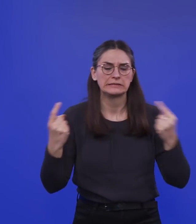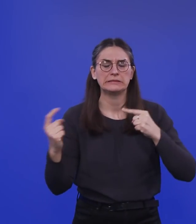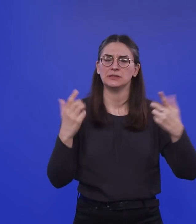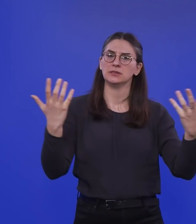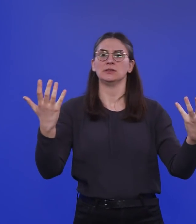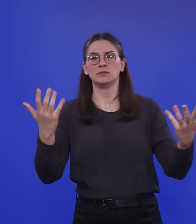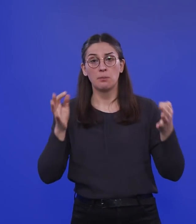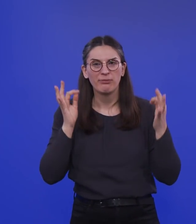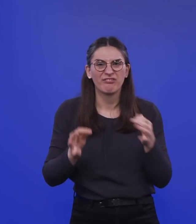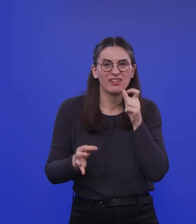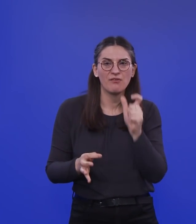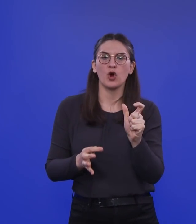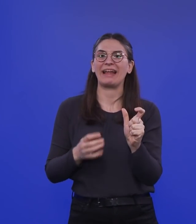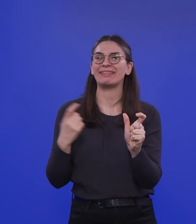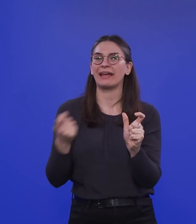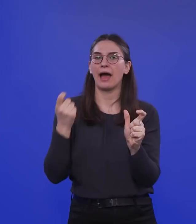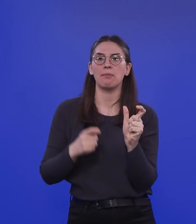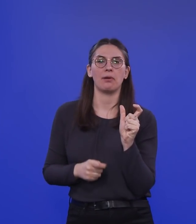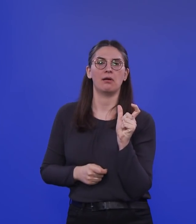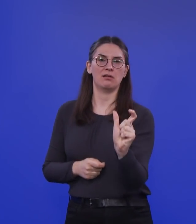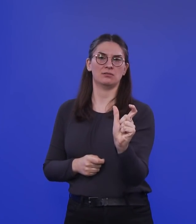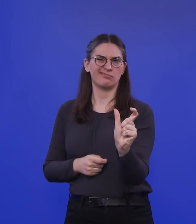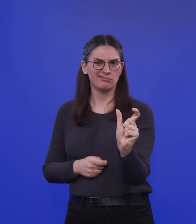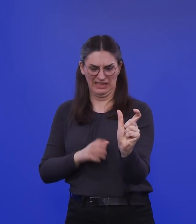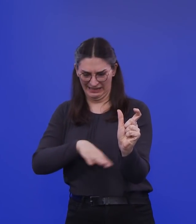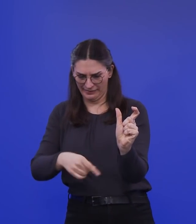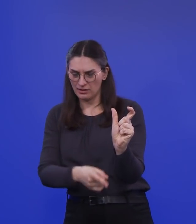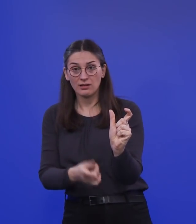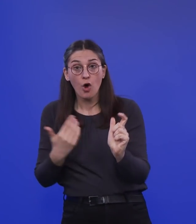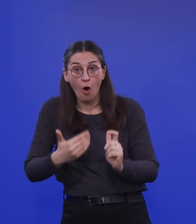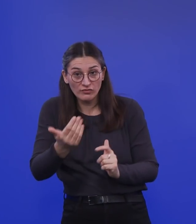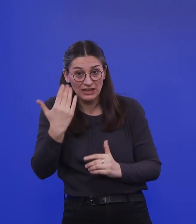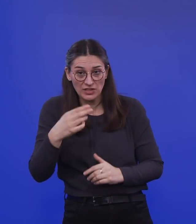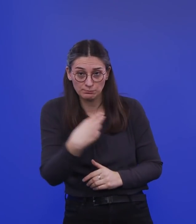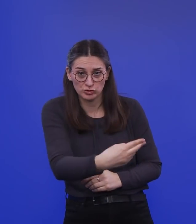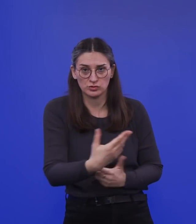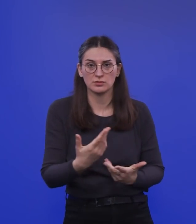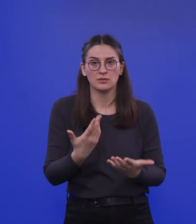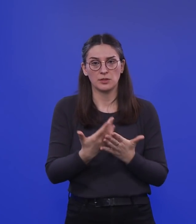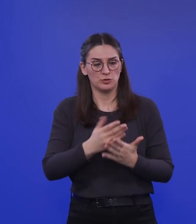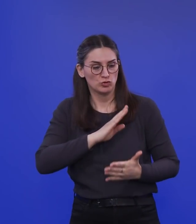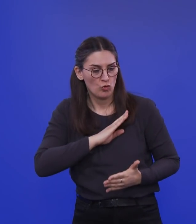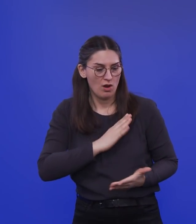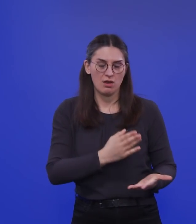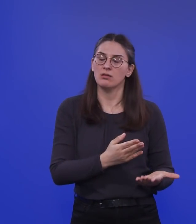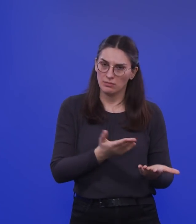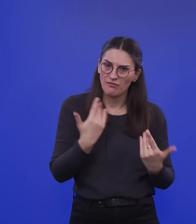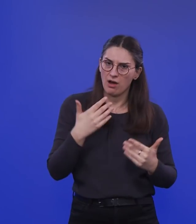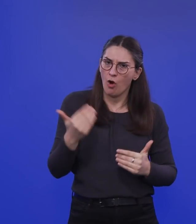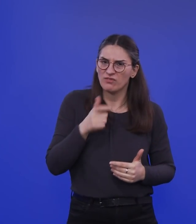diese Begrifflichkeit des Treibers. Gerade bei Kindern wurde die häufig benutzt oder beim Schulbetrieb wurde die häufig benutzt. Aber ich